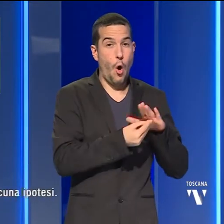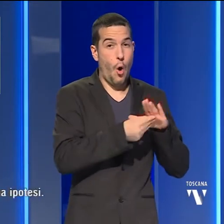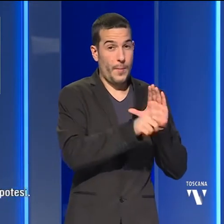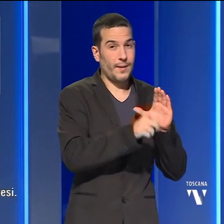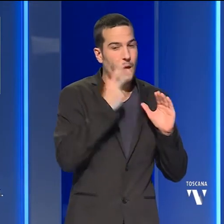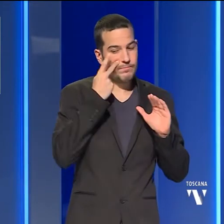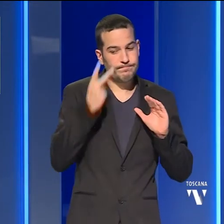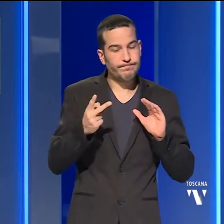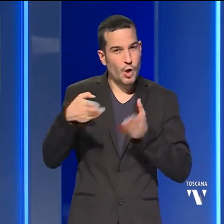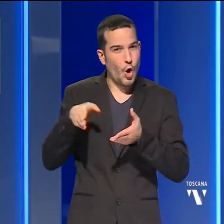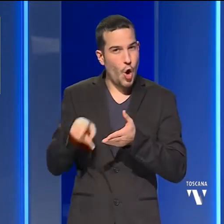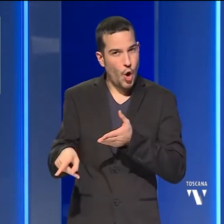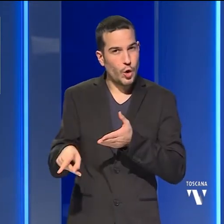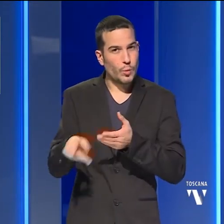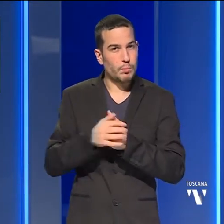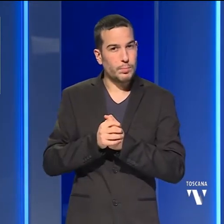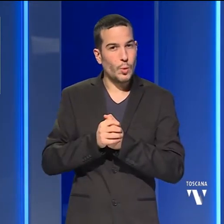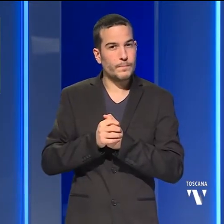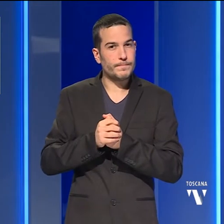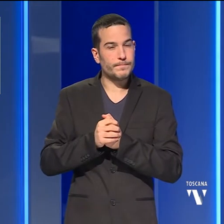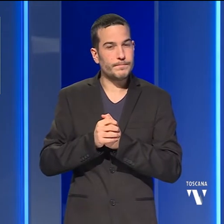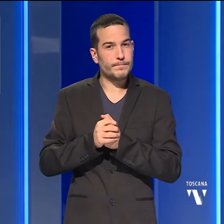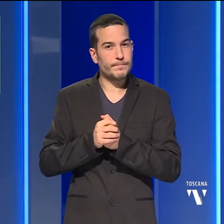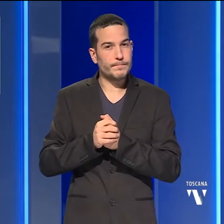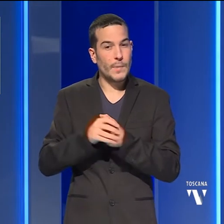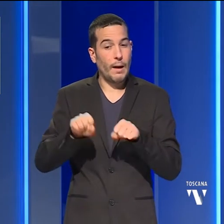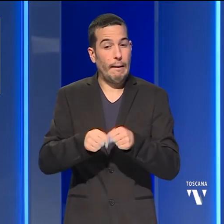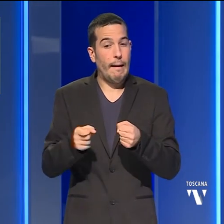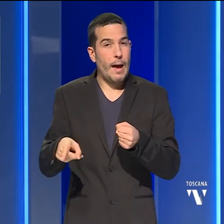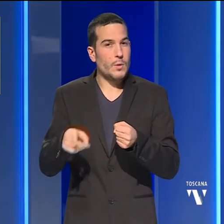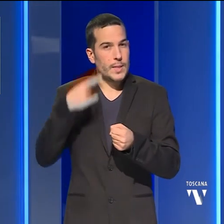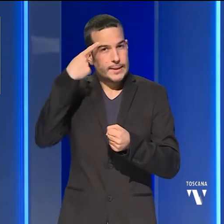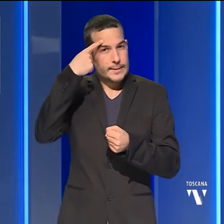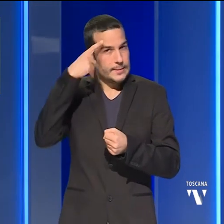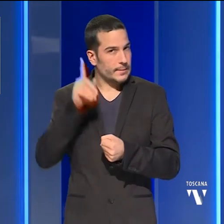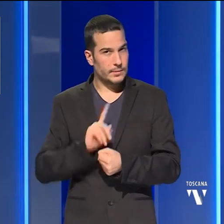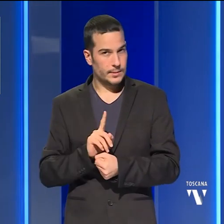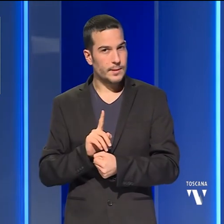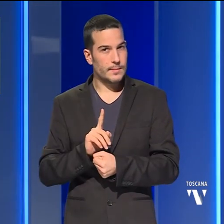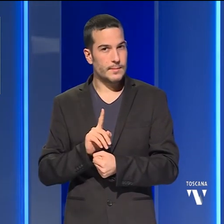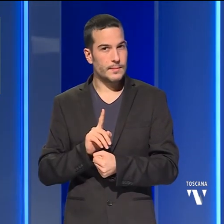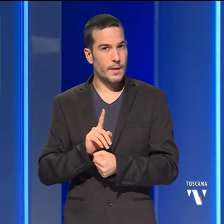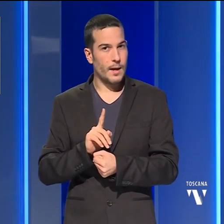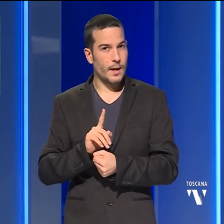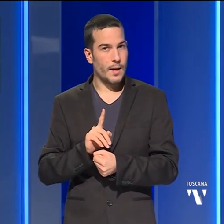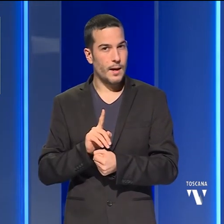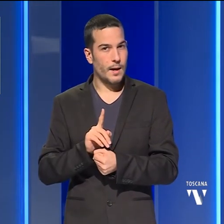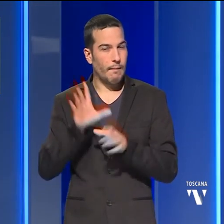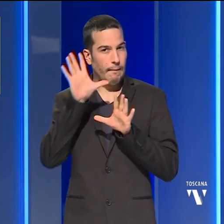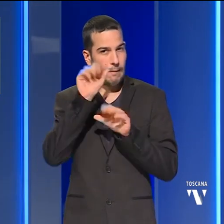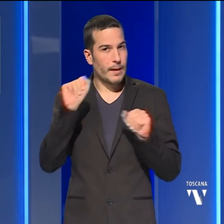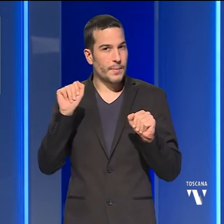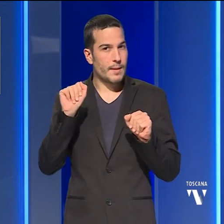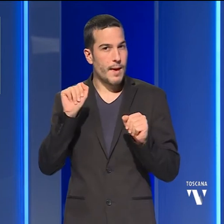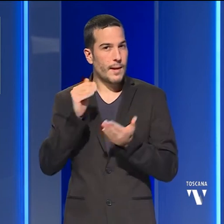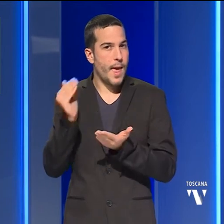nei lavori da determinare le cause della tragedia. Al momento le forze dell'ordine non escludono